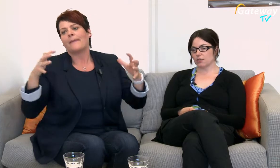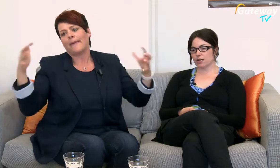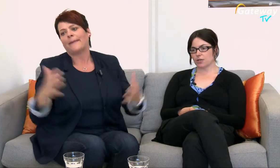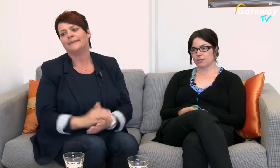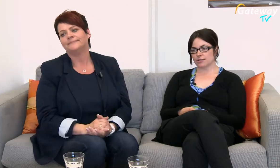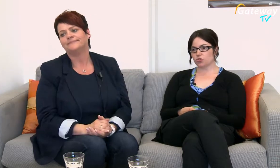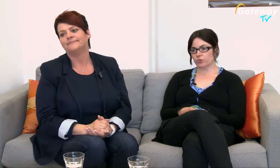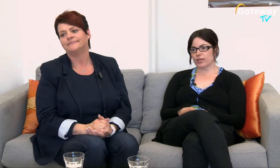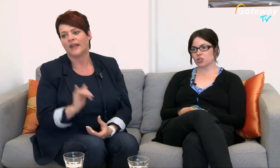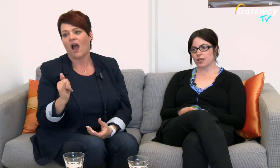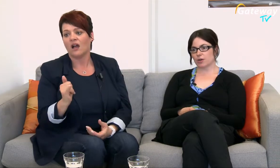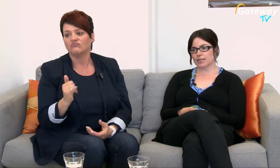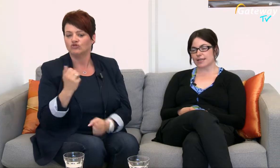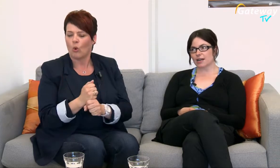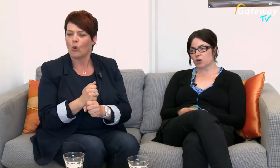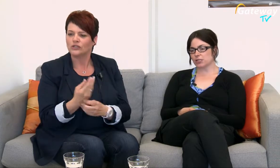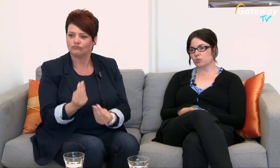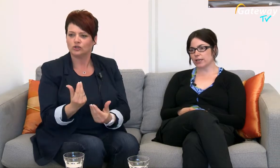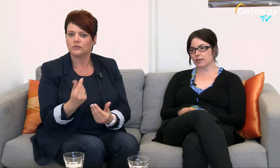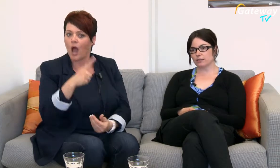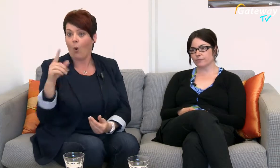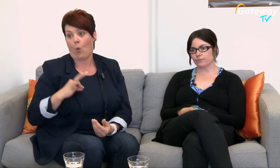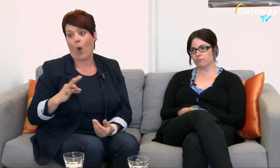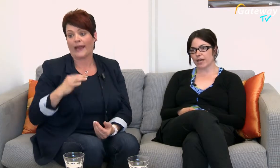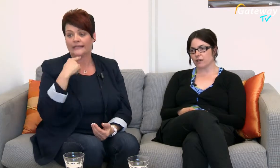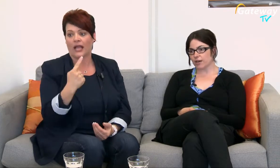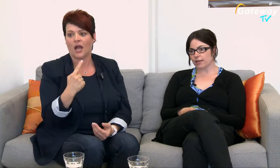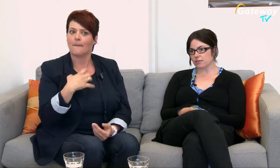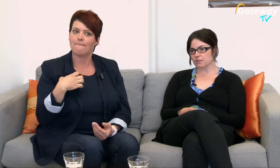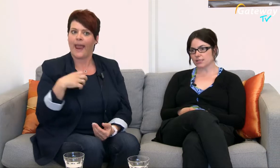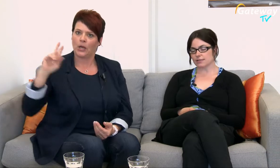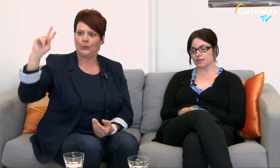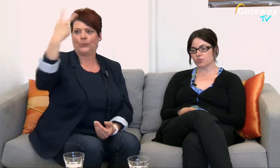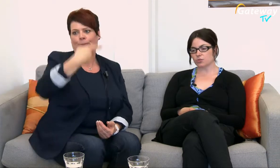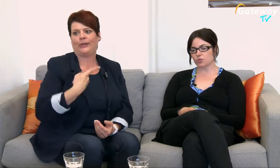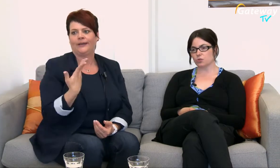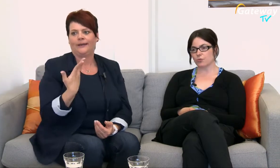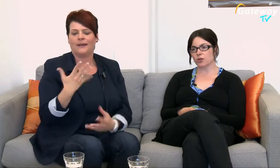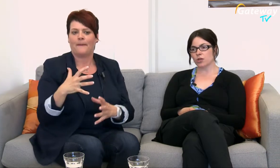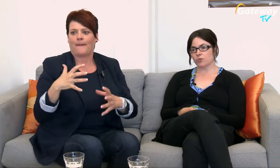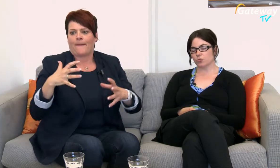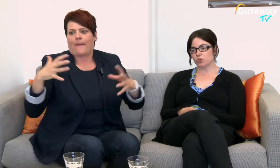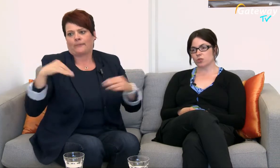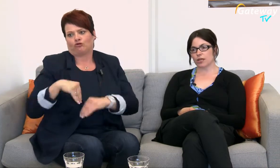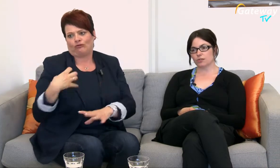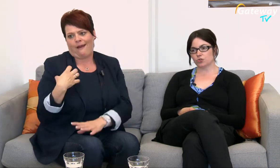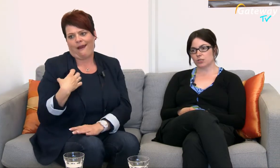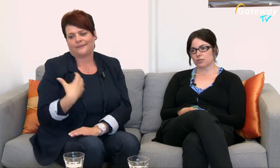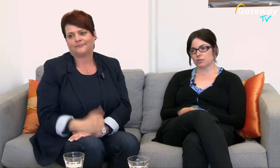kann man, also es ist schon feststellbar Das sagen aber auch die Kollegen bayernweit, dass da schon eine Zunahme von psychisch kranken Studierenden